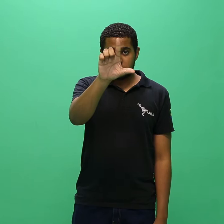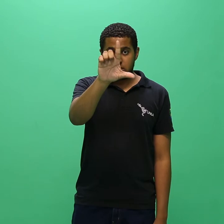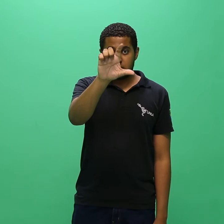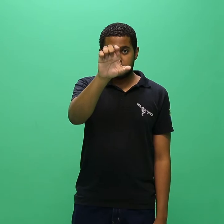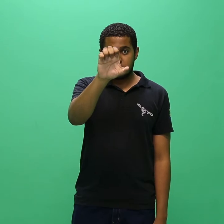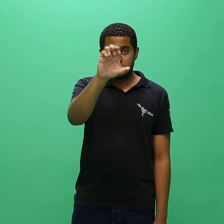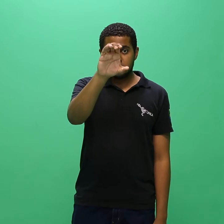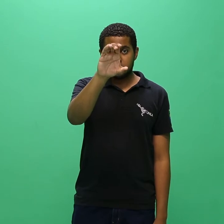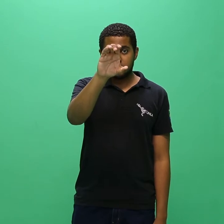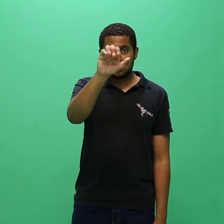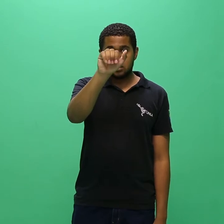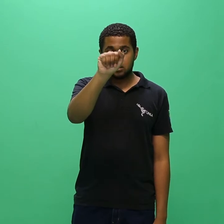dúvidas.